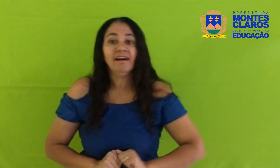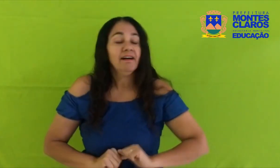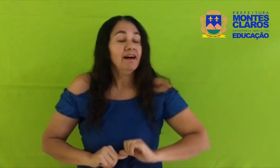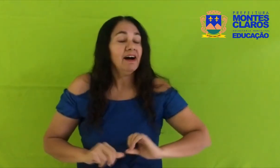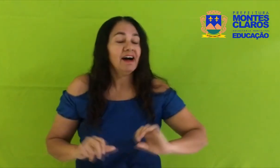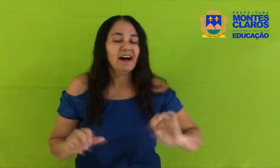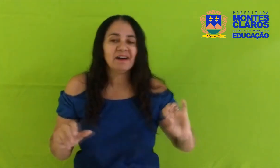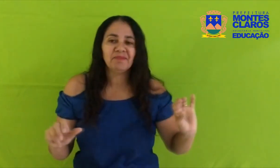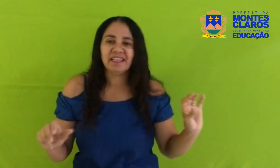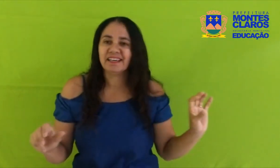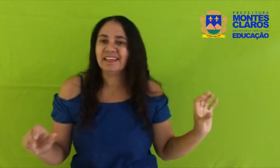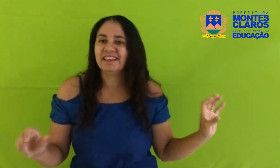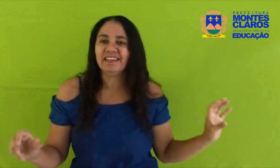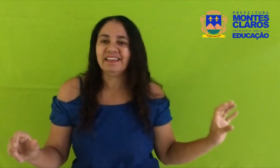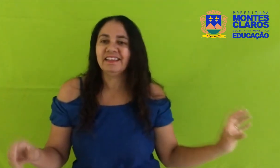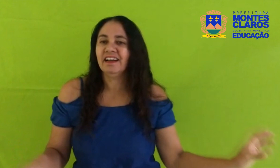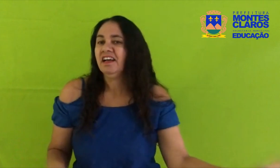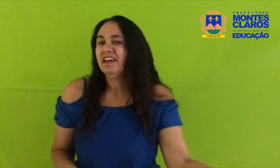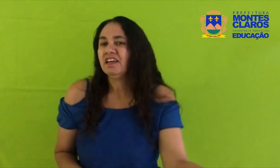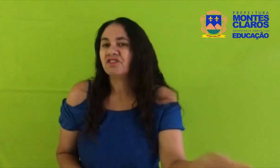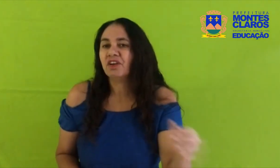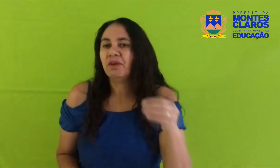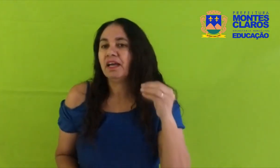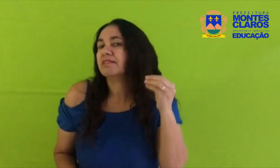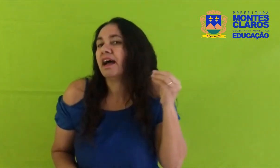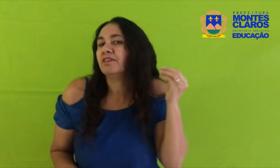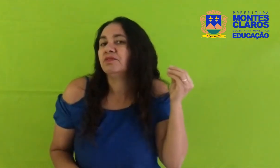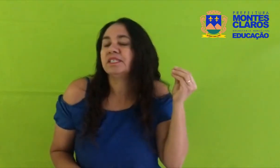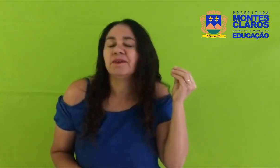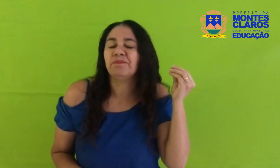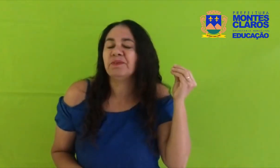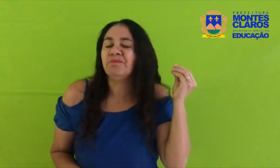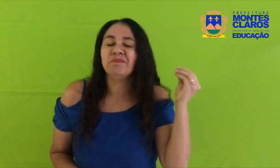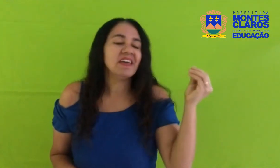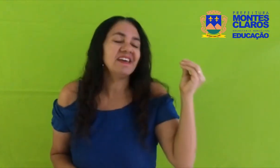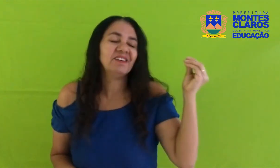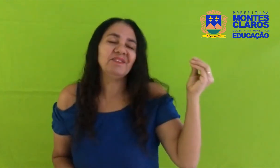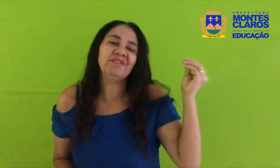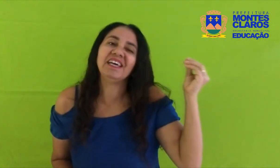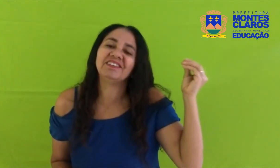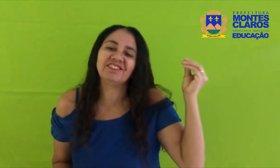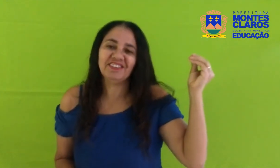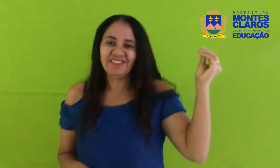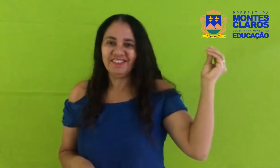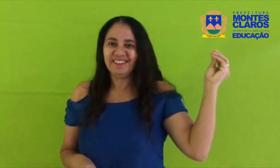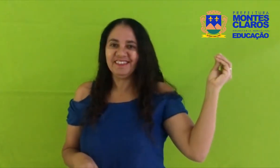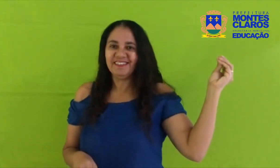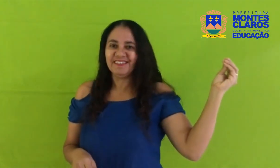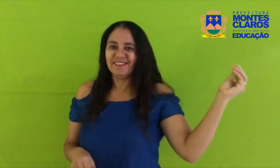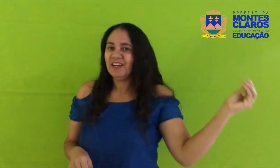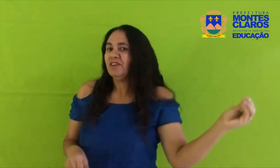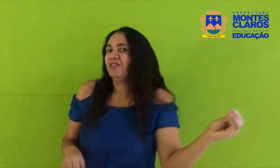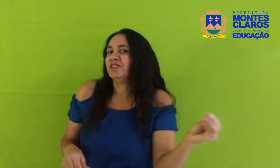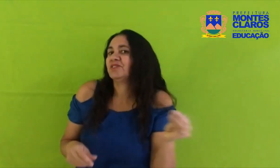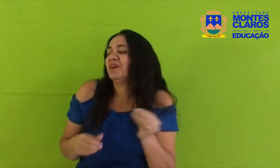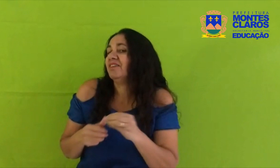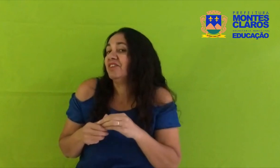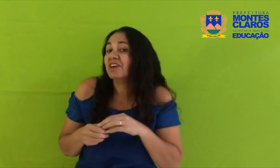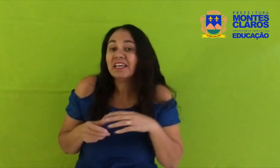Ah, minha querida, deixa um retalho no seu primeiro vestidinho Foi sua avó